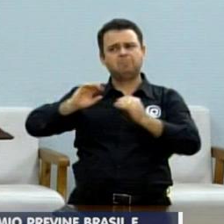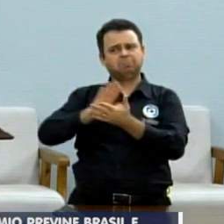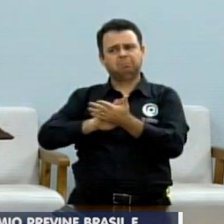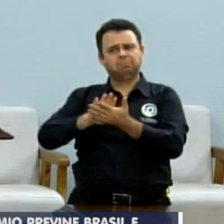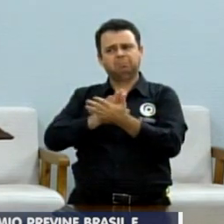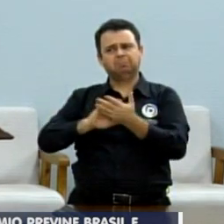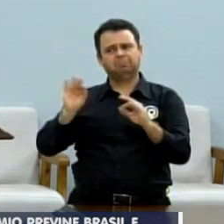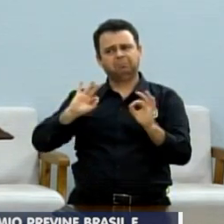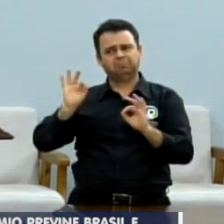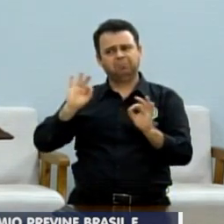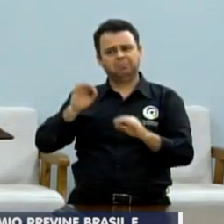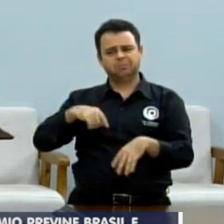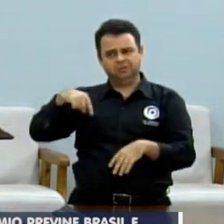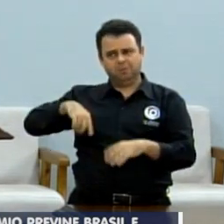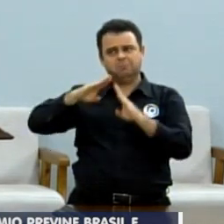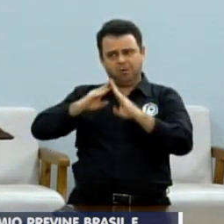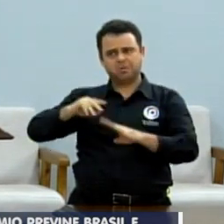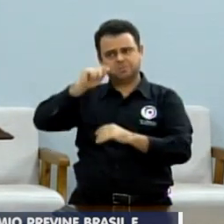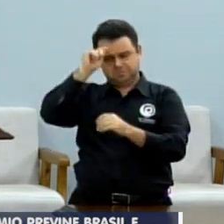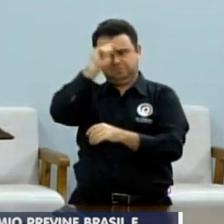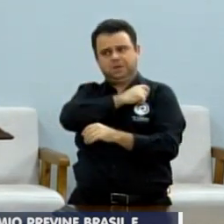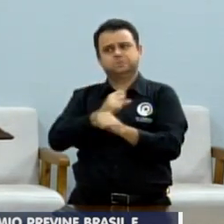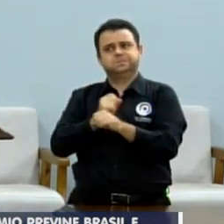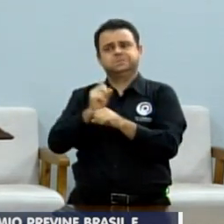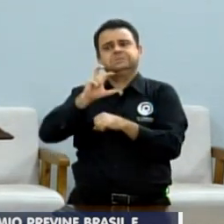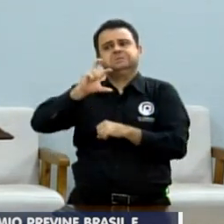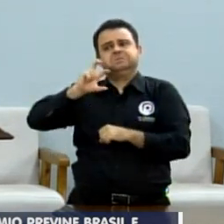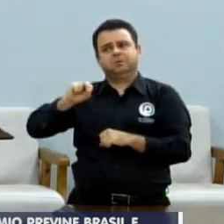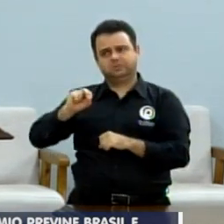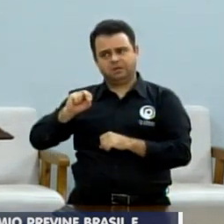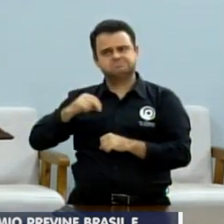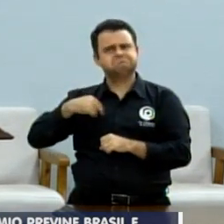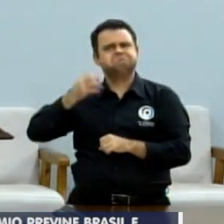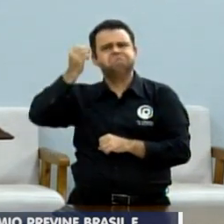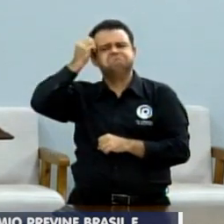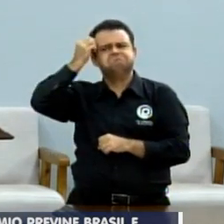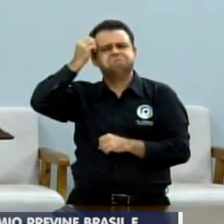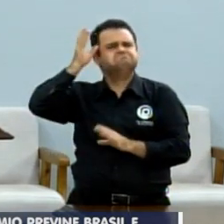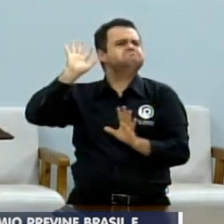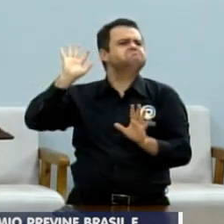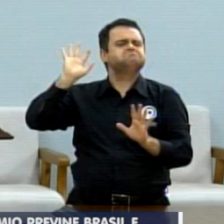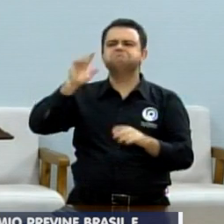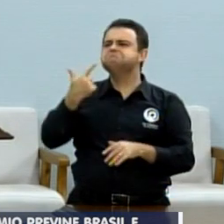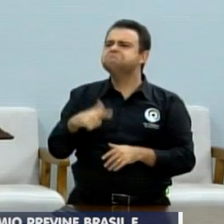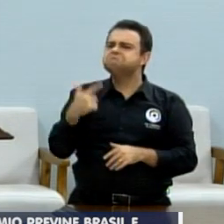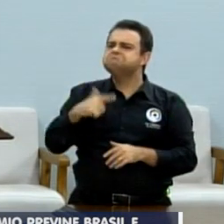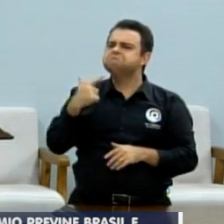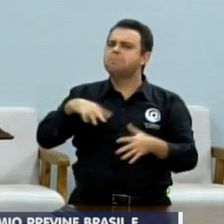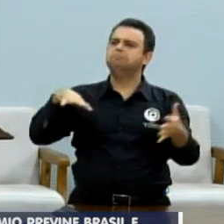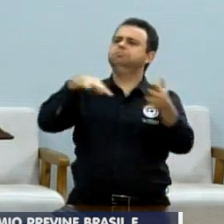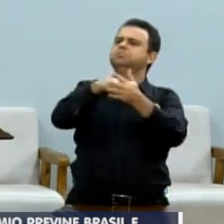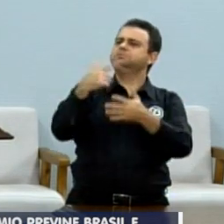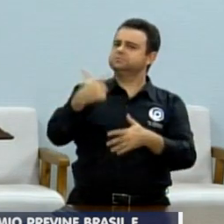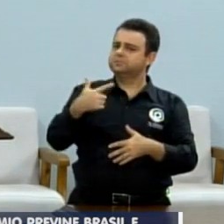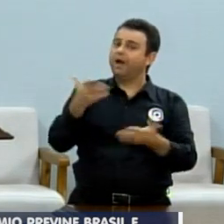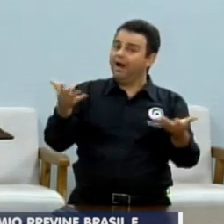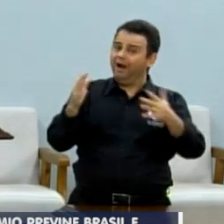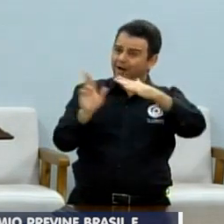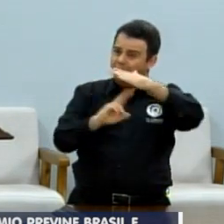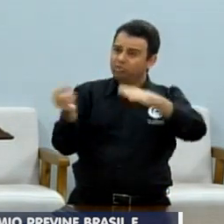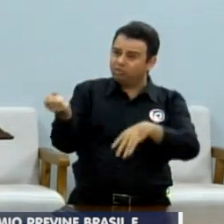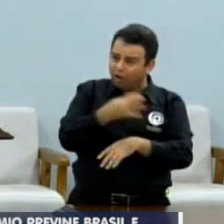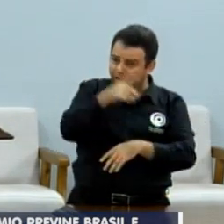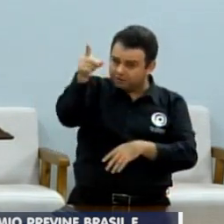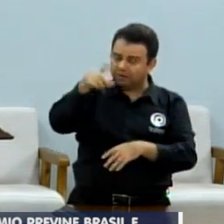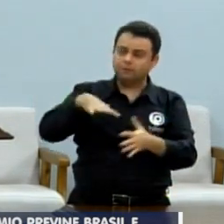lembro. Eu, com 50 anos de Rio Preto, eu não lembro. De repente, na rodoviária nossa, tem que ser feita revisão de algumas situações.